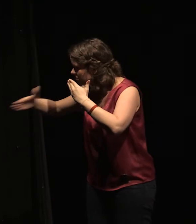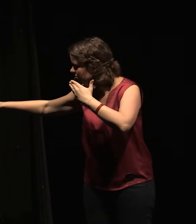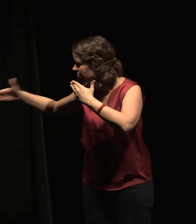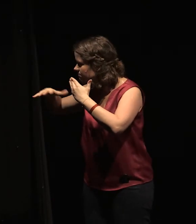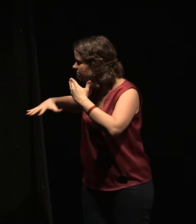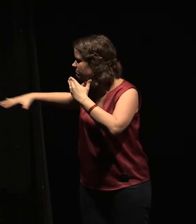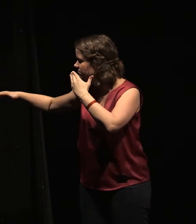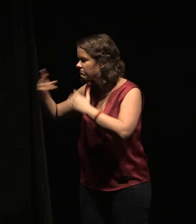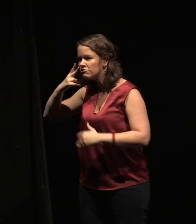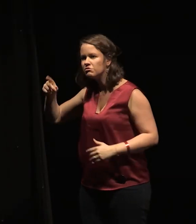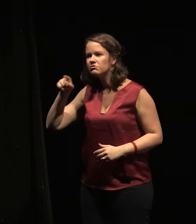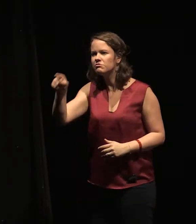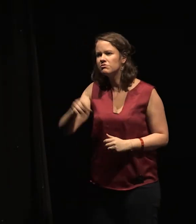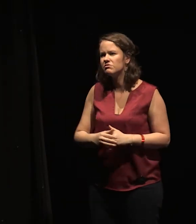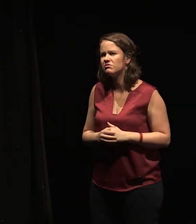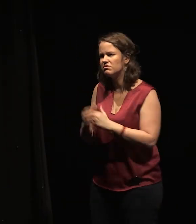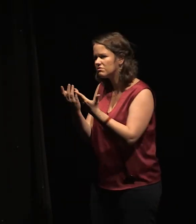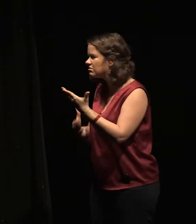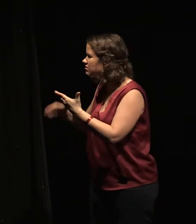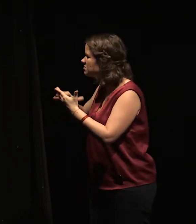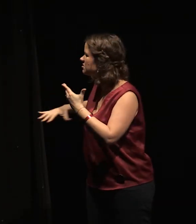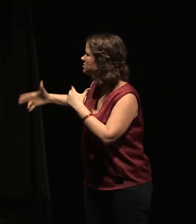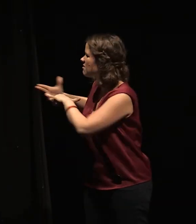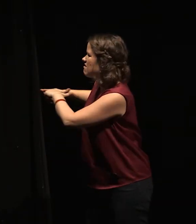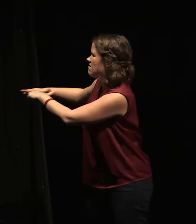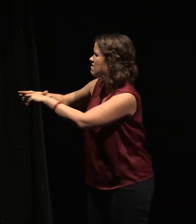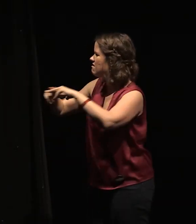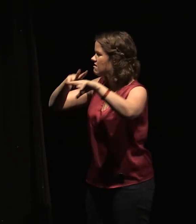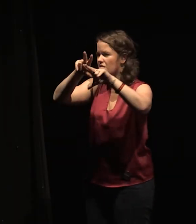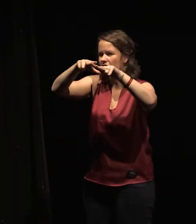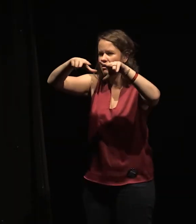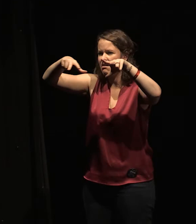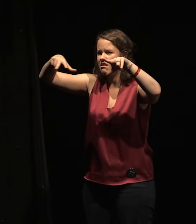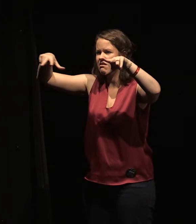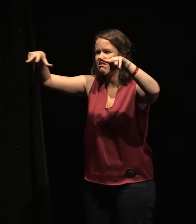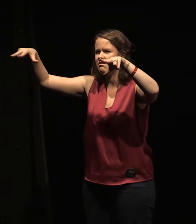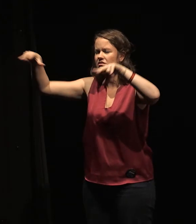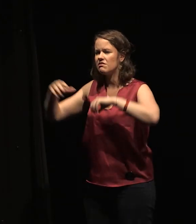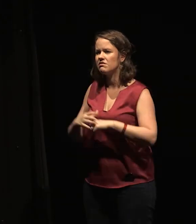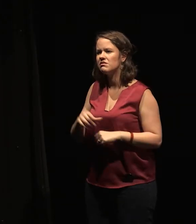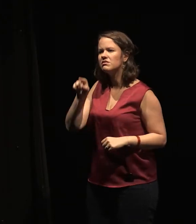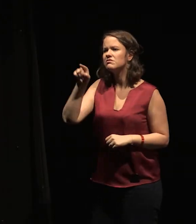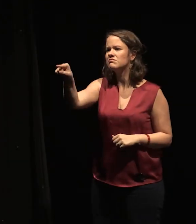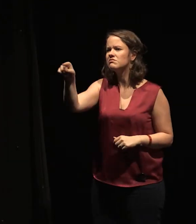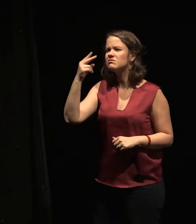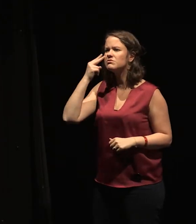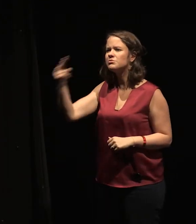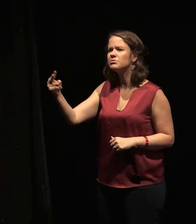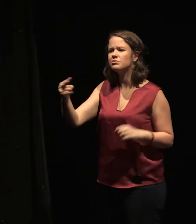suspendue au fil après la lessive, le linge de tes orphelins. Je t'ai vu dans les réverbères et dans les